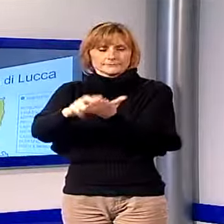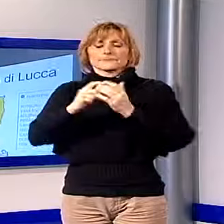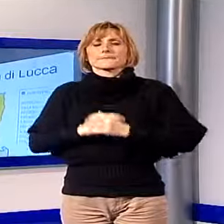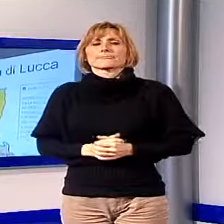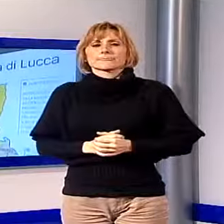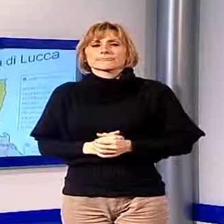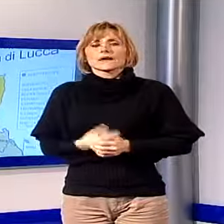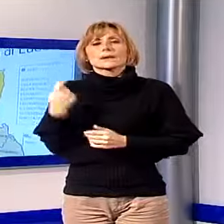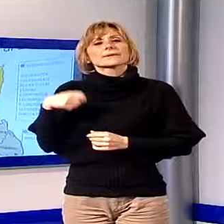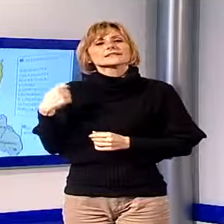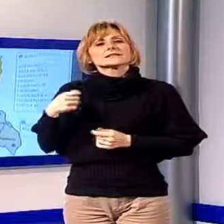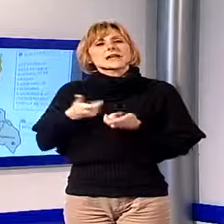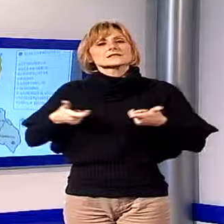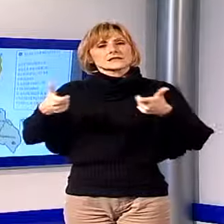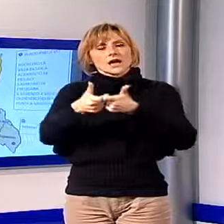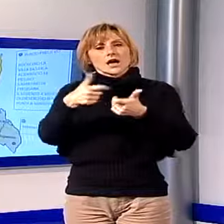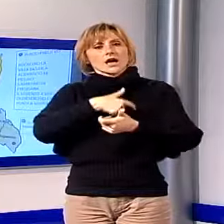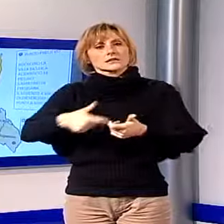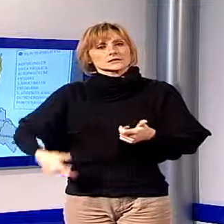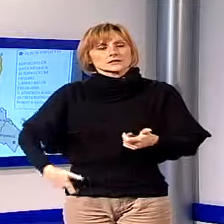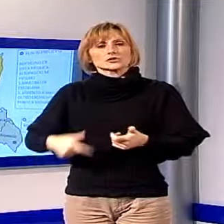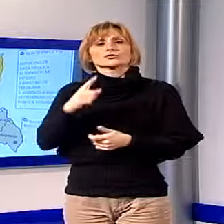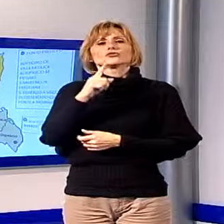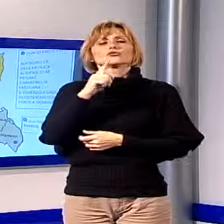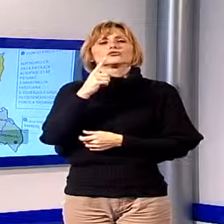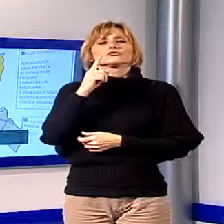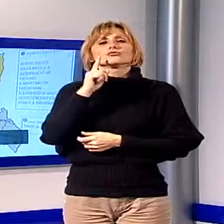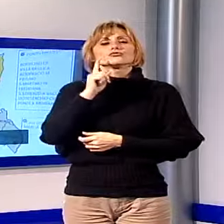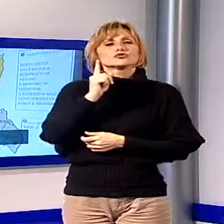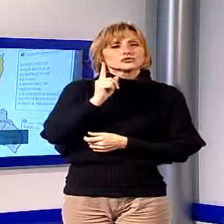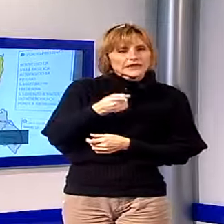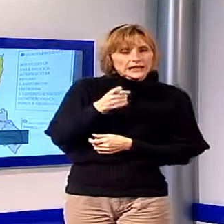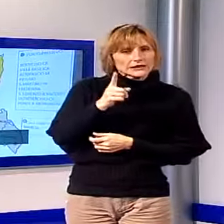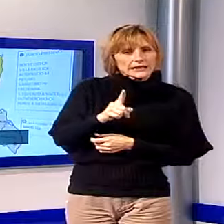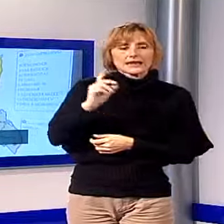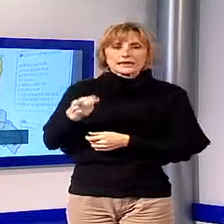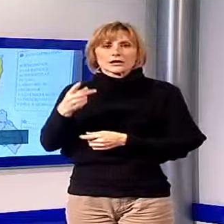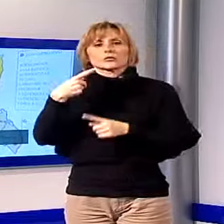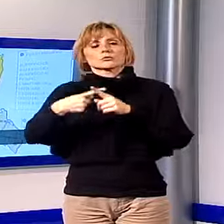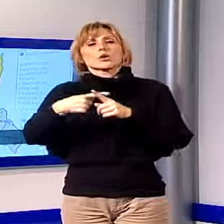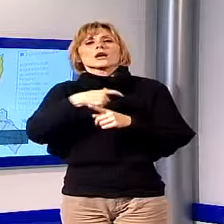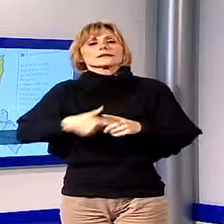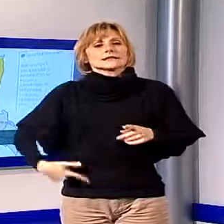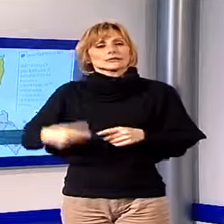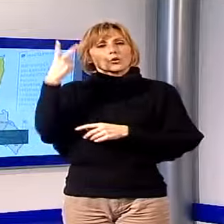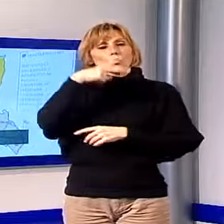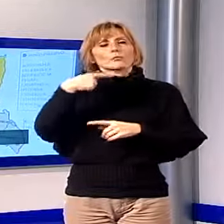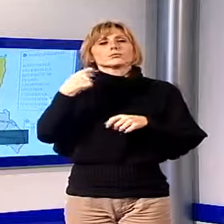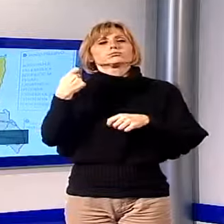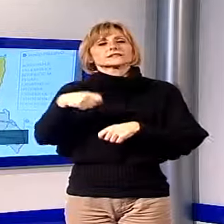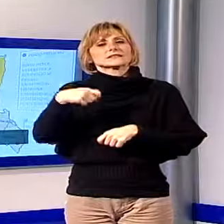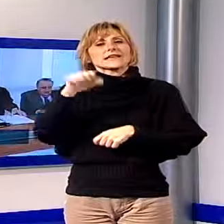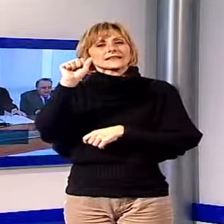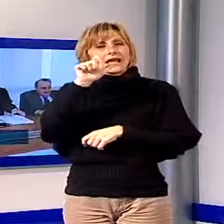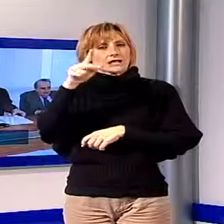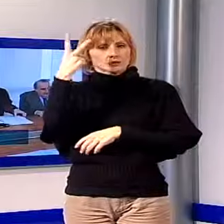Il presidente della conferenza dei sindaci, Giorgio Del Ghingaro, il sindaco di Lucca, Alessandro Tambellini e il presidente dell'Asl 2, Antonio